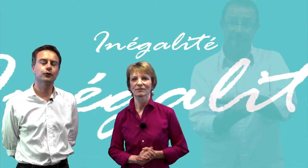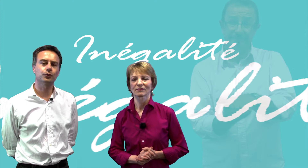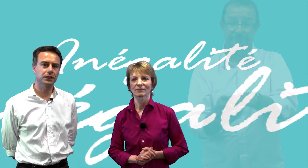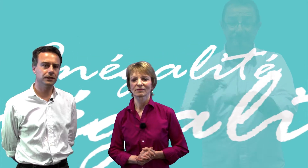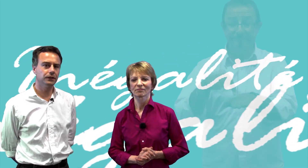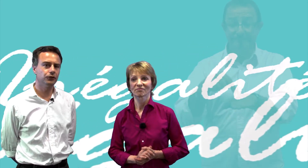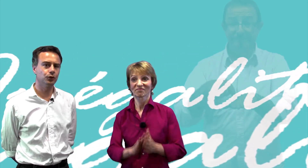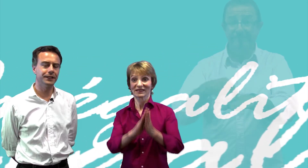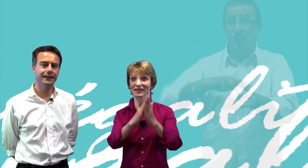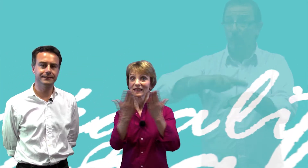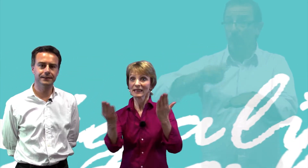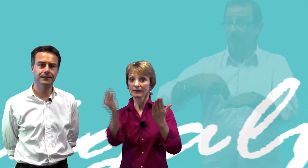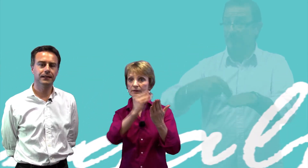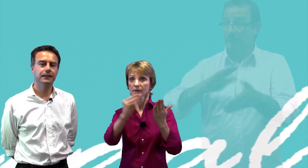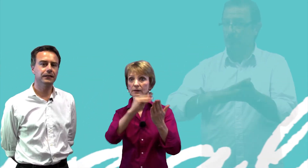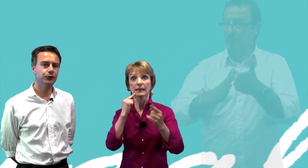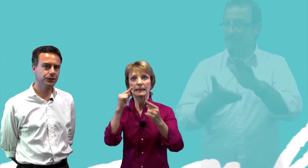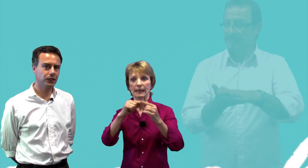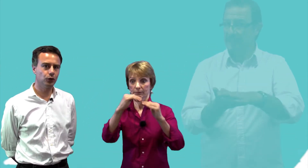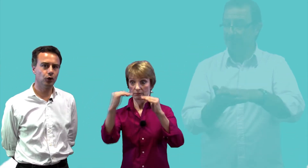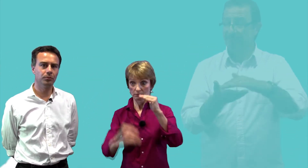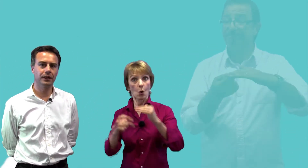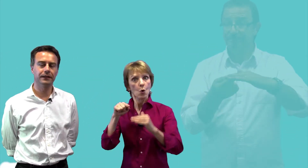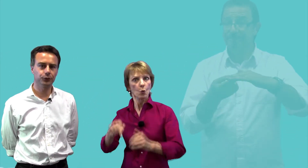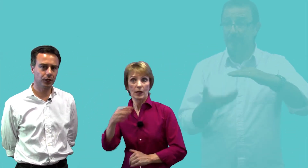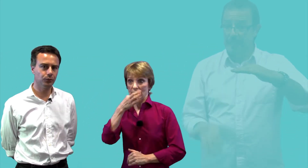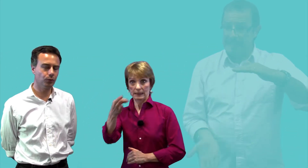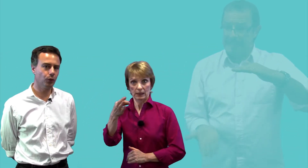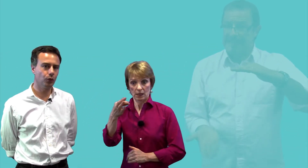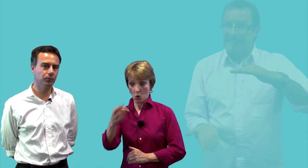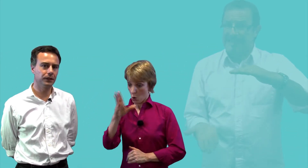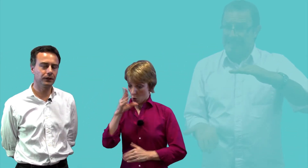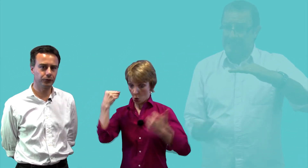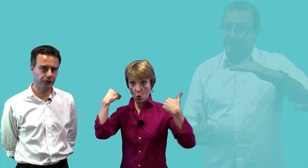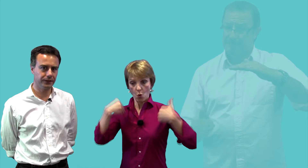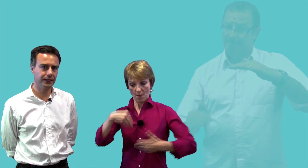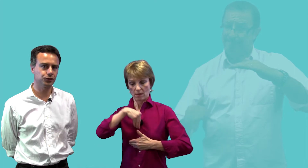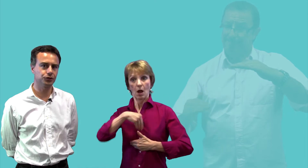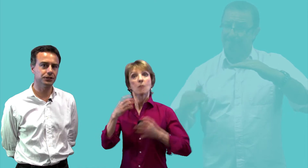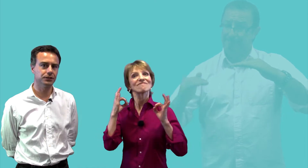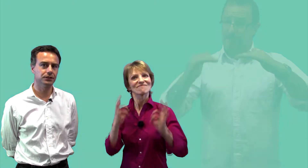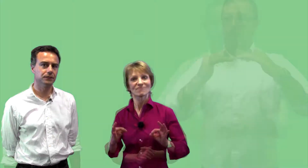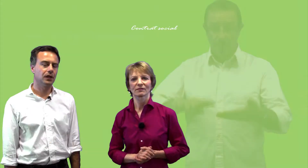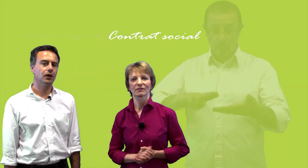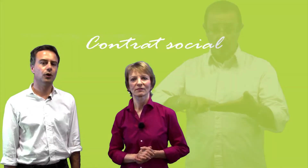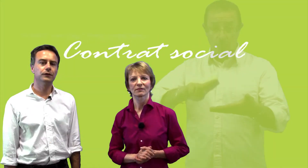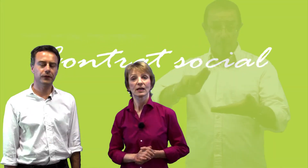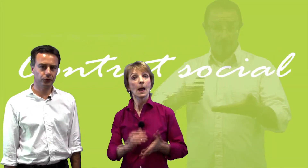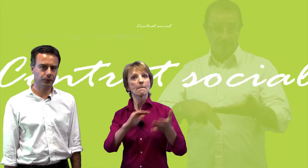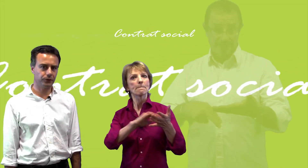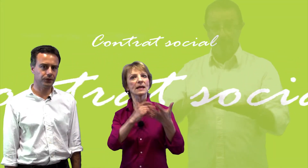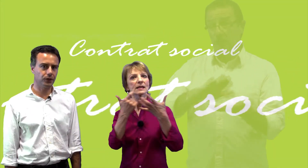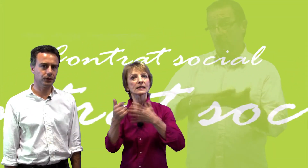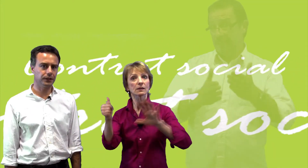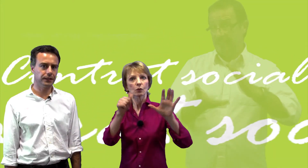Dans son traité sur l'inégalité, il soutient que l'homme est naturellement bon, mais que la société l'a changé. En